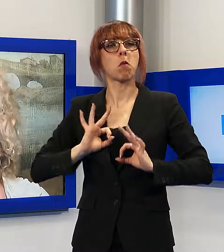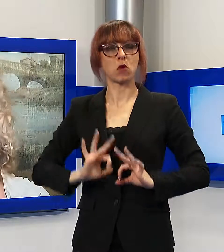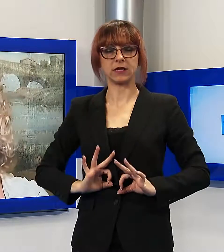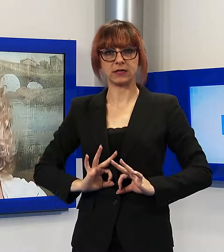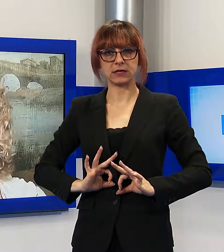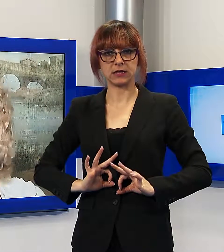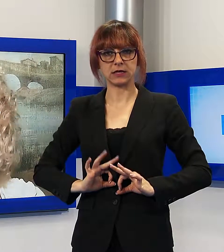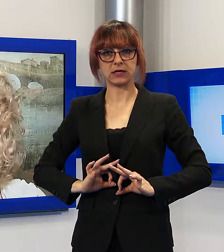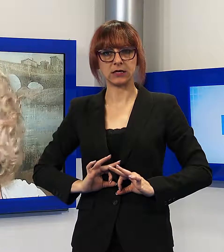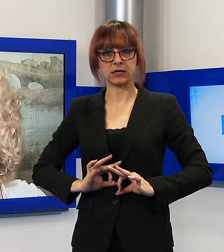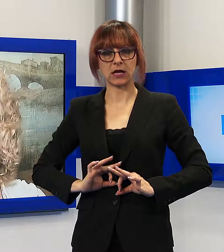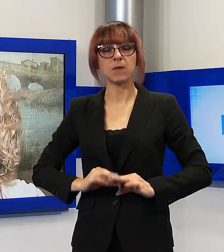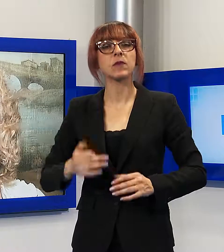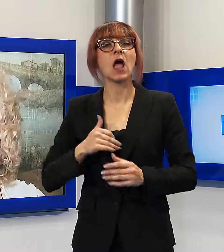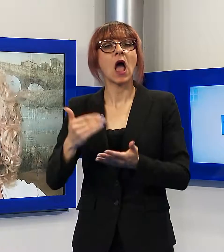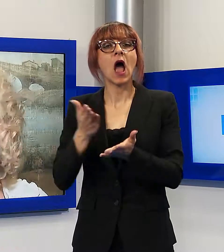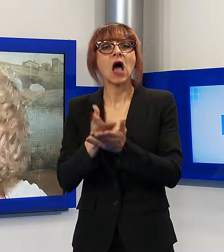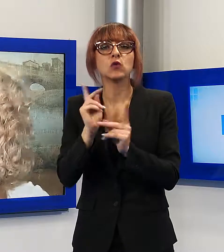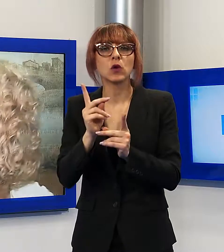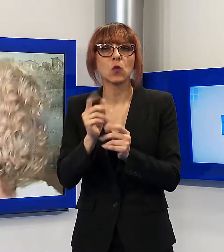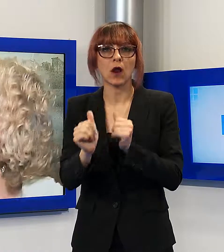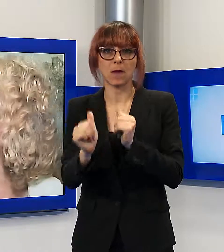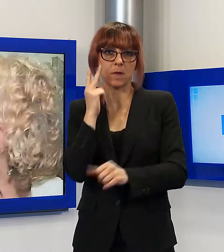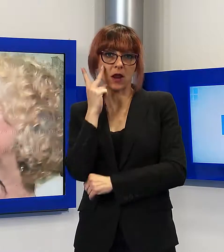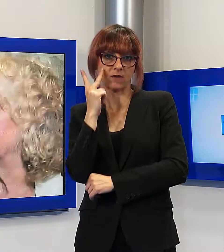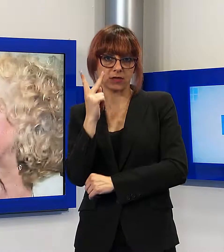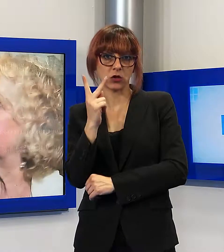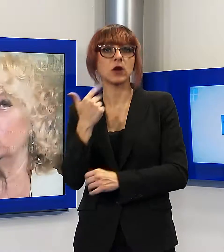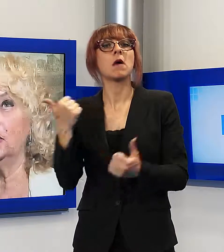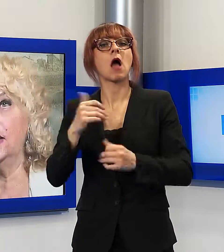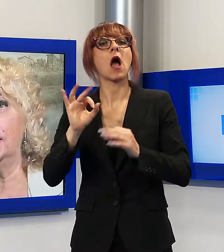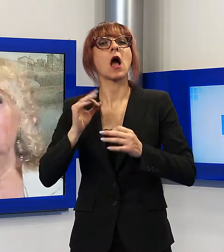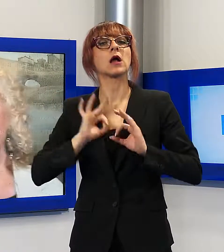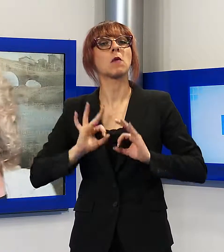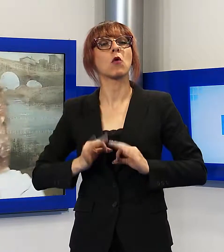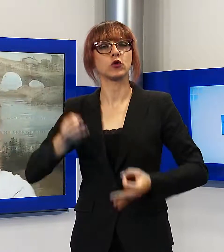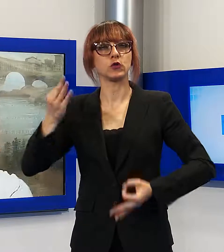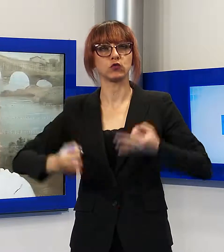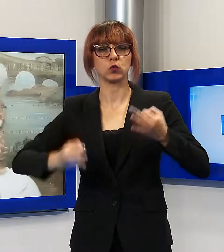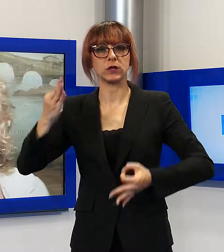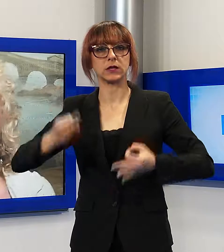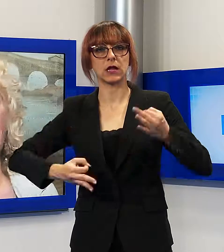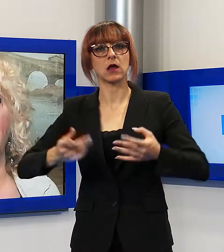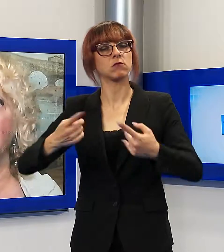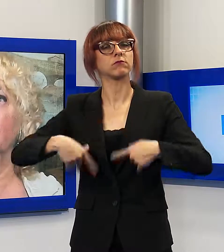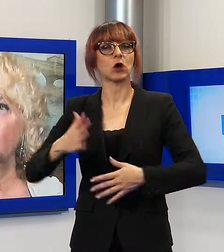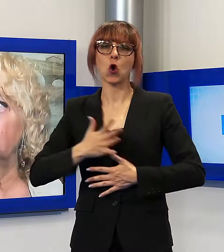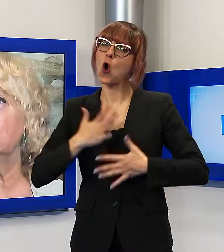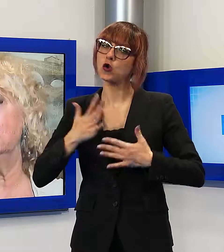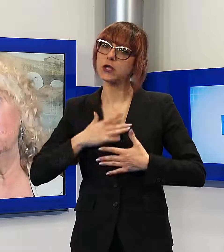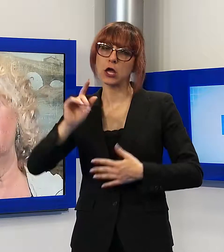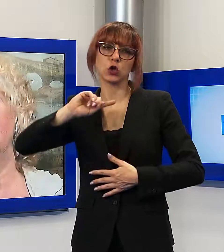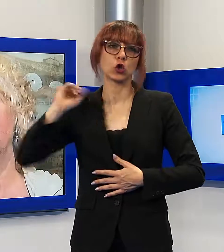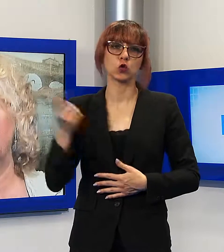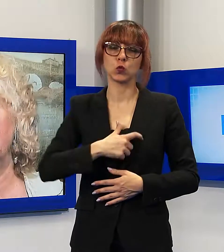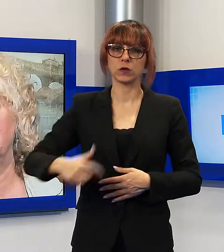moltissimo sia l'attività di prevenzione sia quella, devo dire, di polizia giudiziaria. Quindi siamo contenti che tutti i